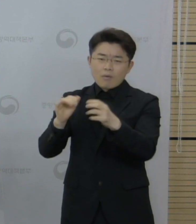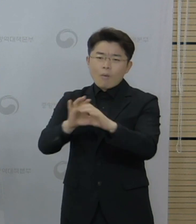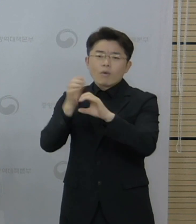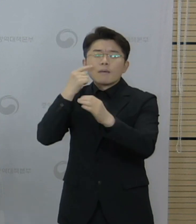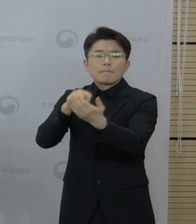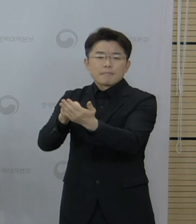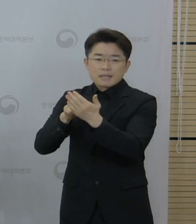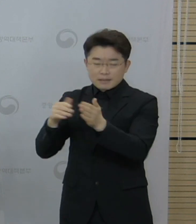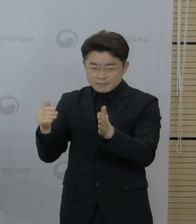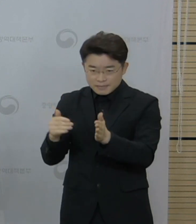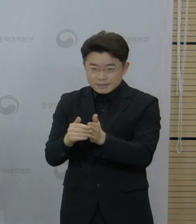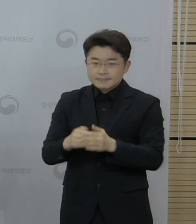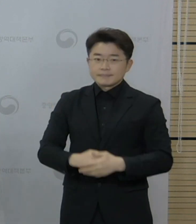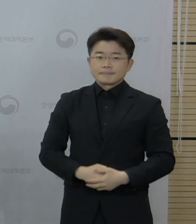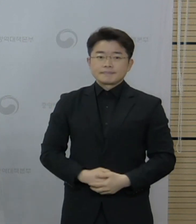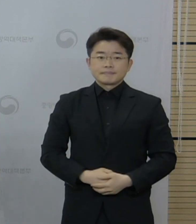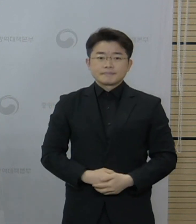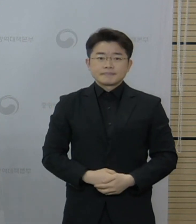발견하였습니다.